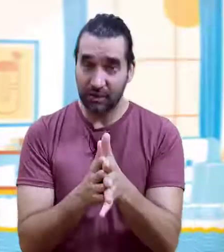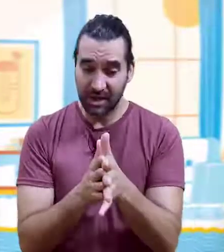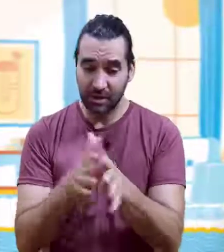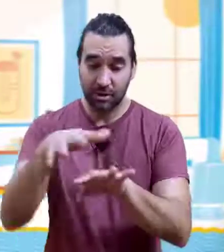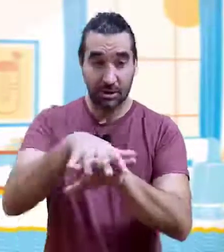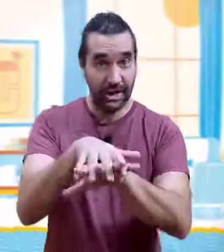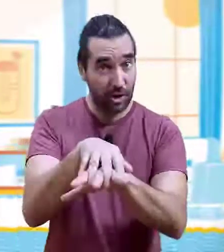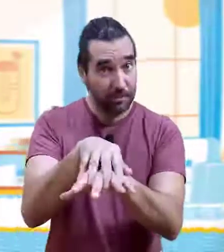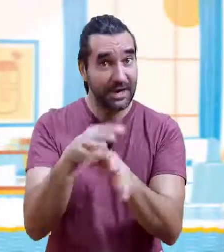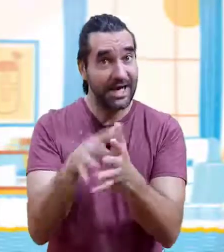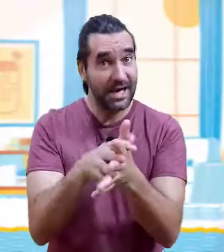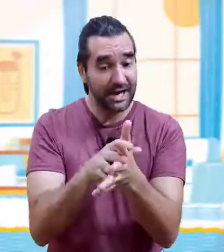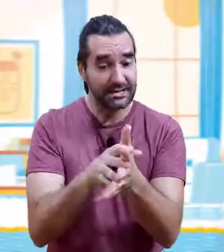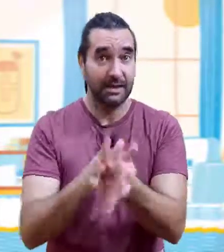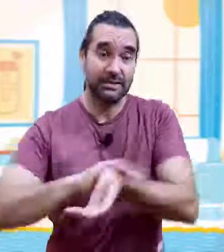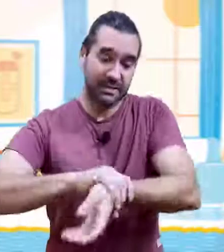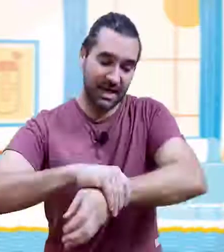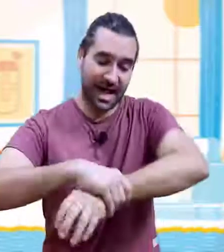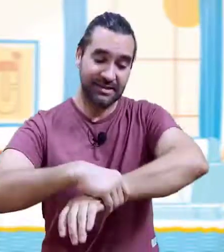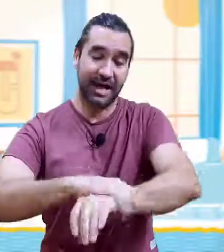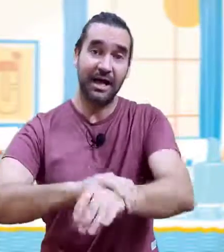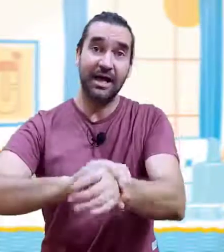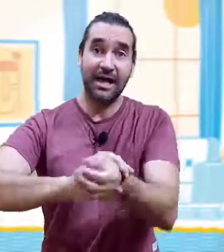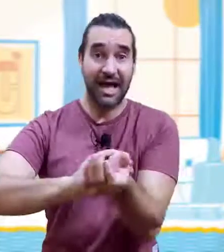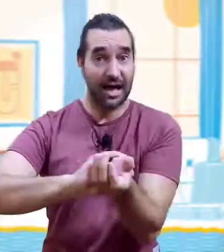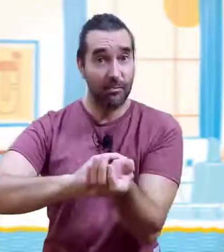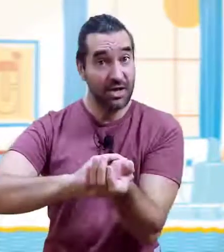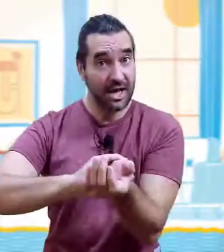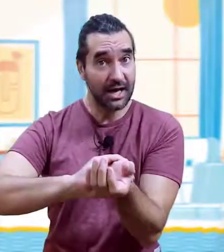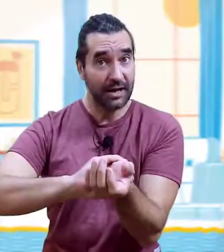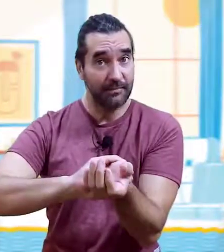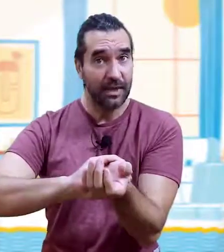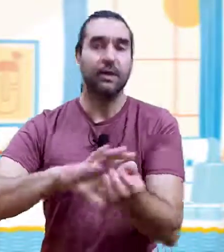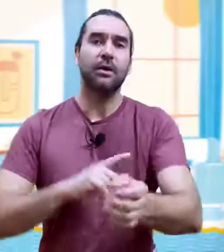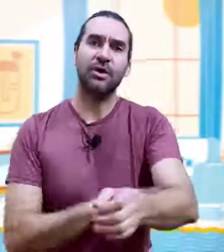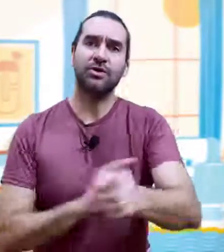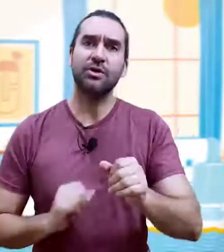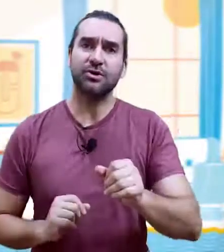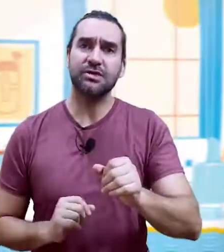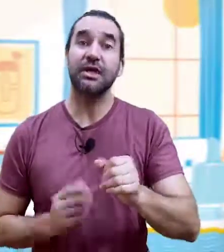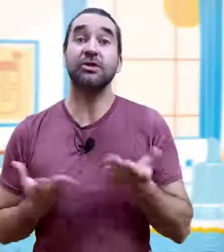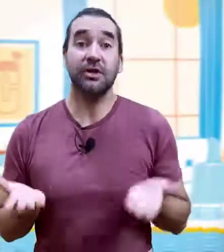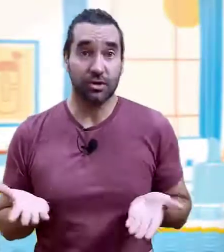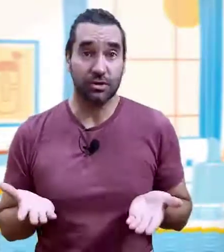dedo, en los pliegues, ¿sí? Hasta la muñeca. ¿Cuando tengo que toser, en dónde toso?